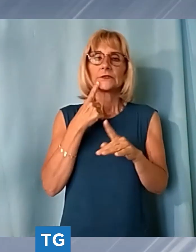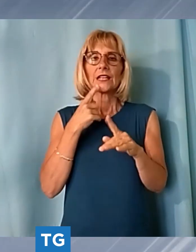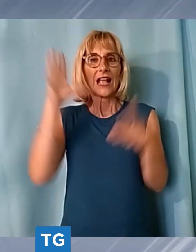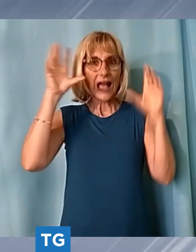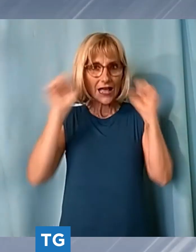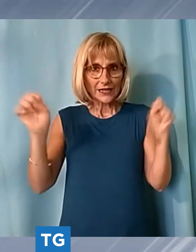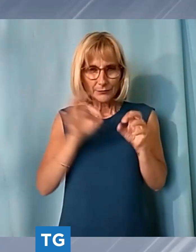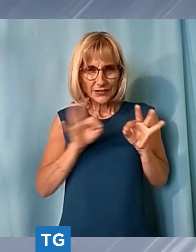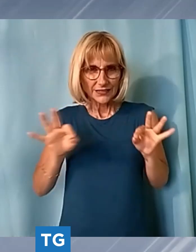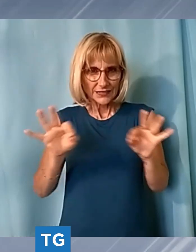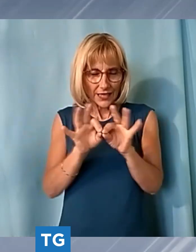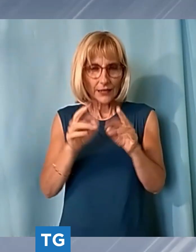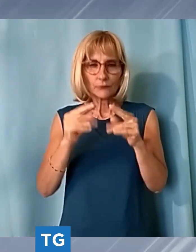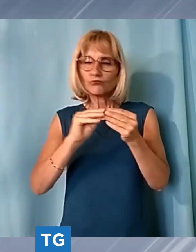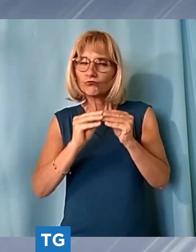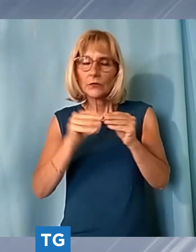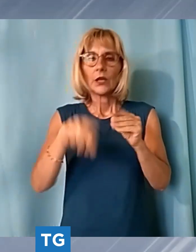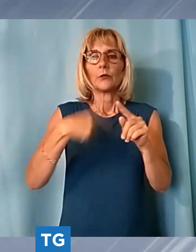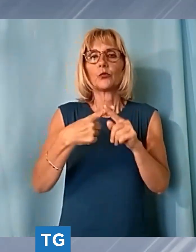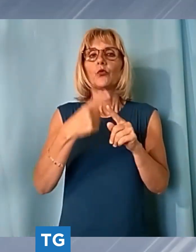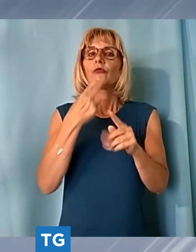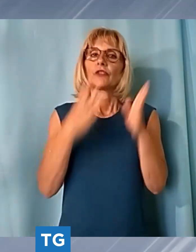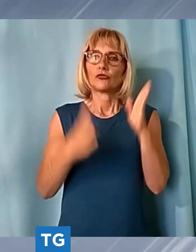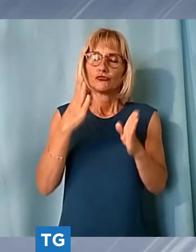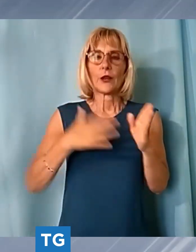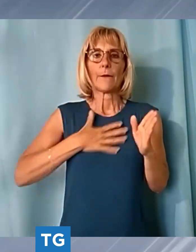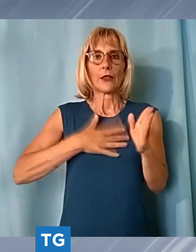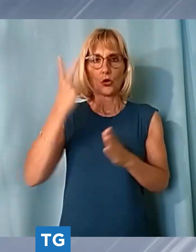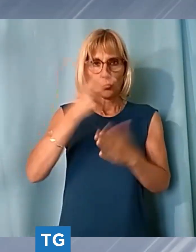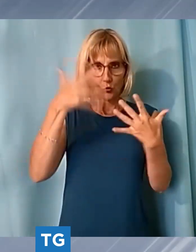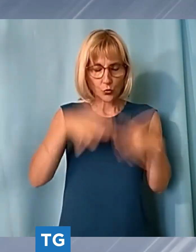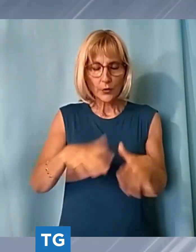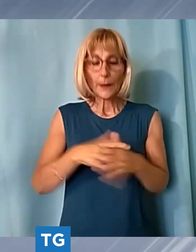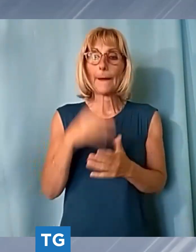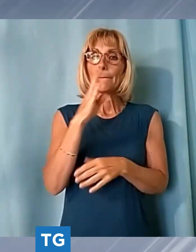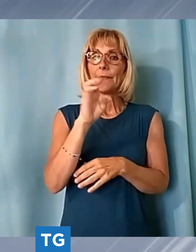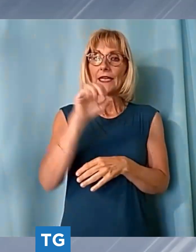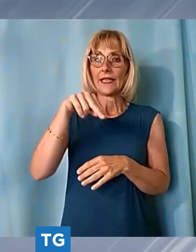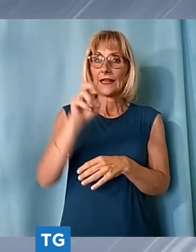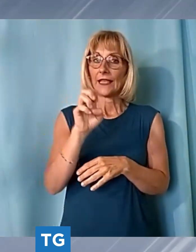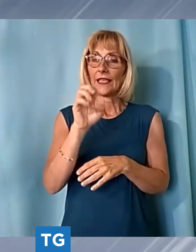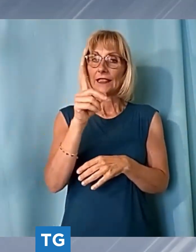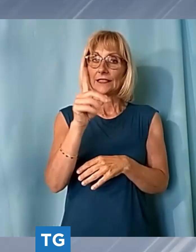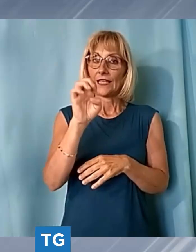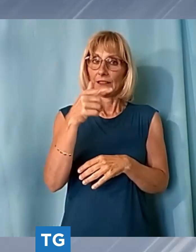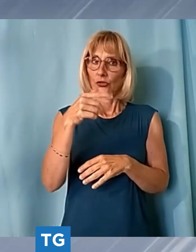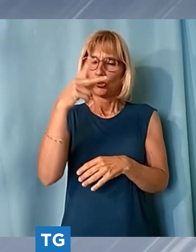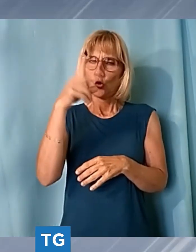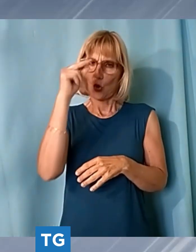anche la polizia municipale di bagni di lucca benedetti molto conosciuto nella comunità di monti di villa lascia due figlie